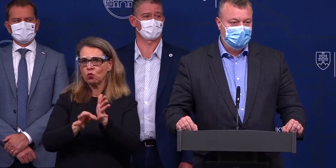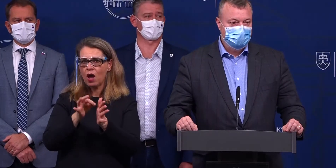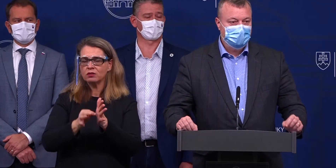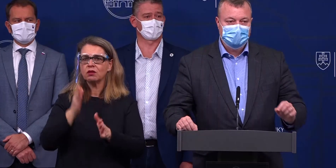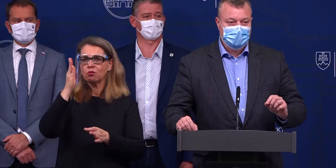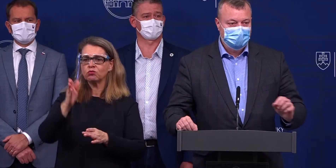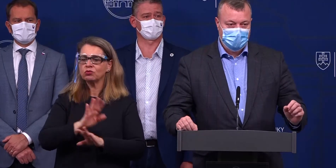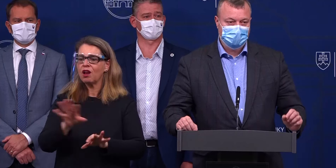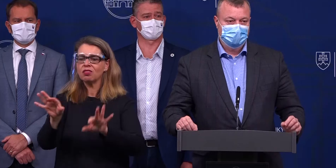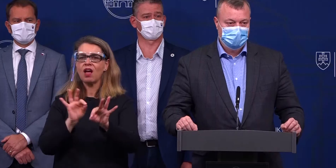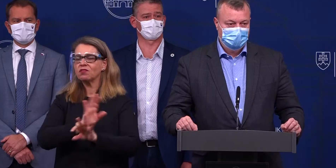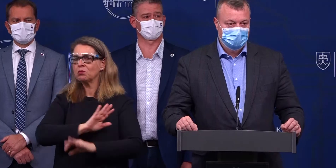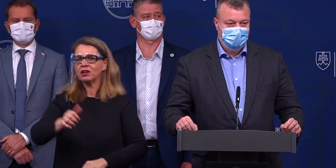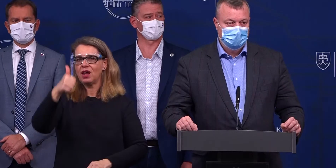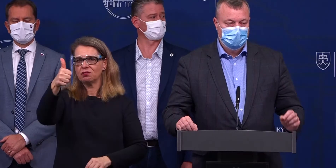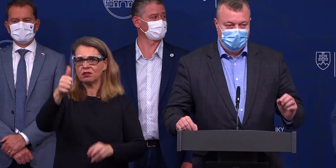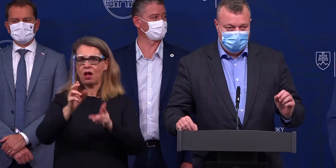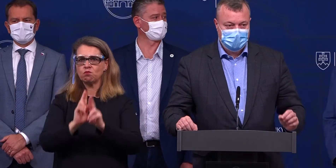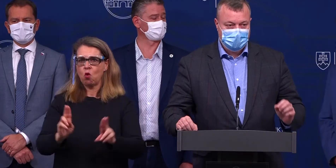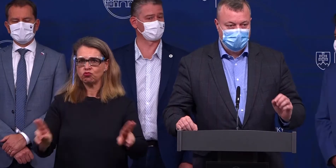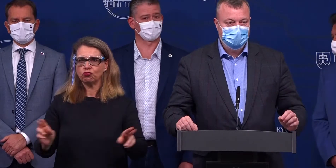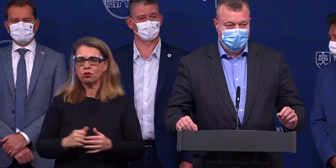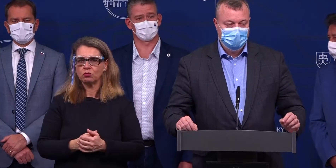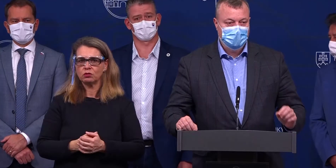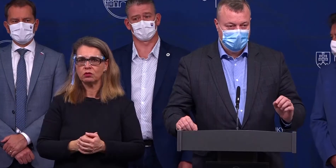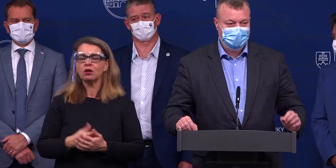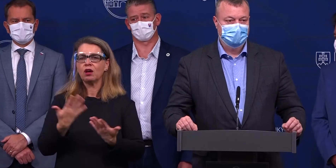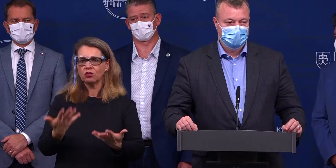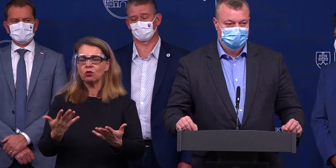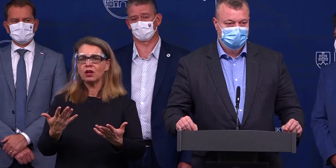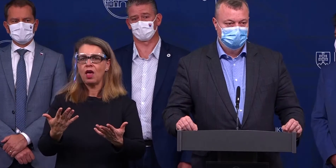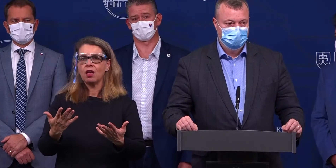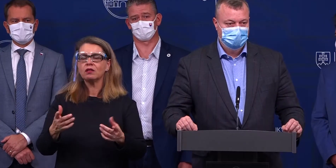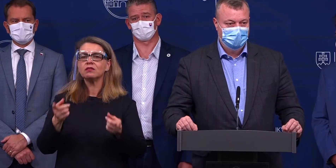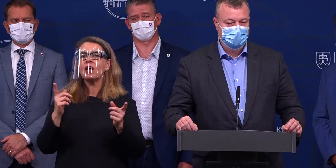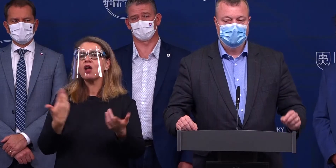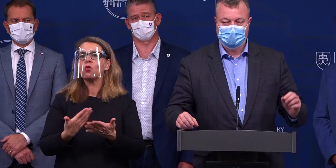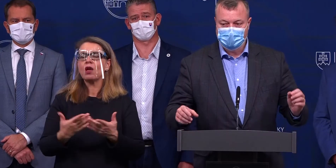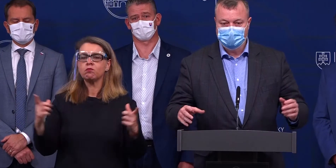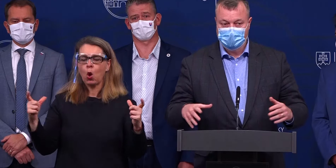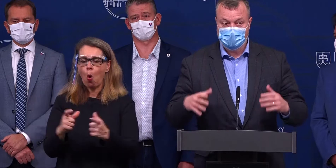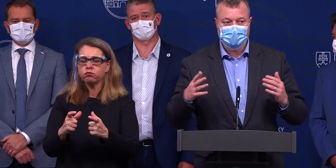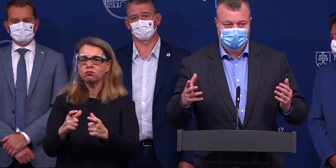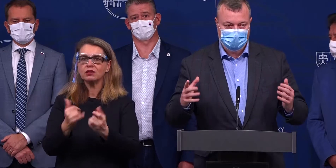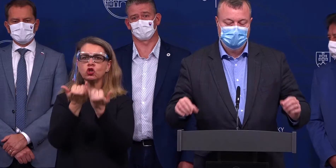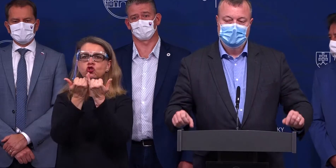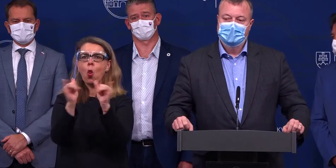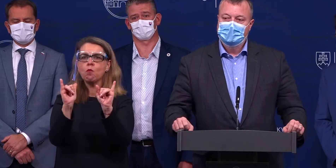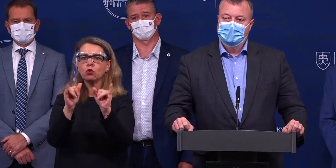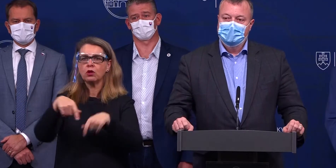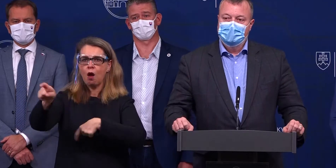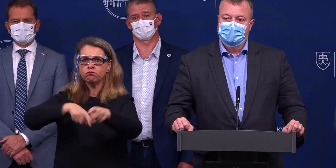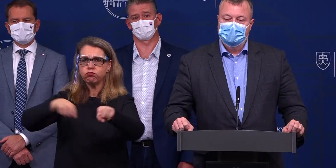že budeme mať na výberu už iba jednu možnosť. Obmedziť slobodu pohybu, a to nechceme. Urobiť to, hrozí to,